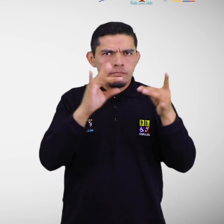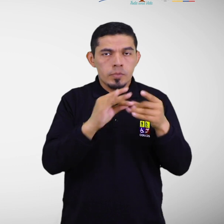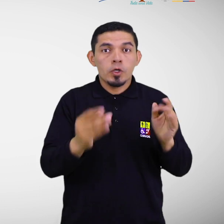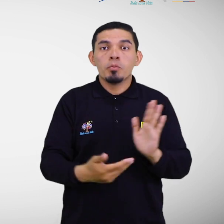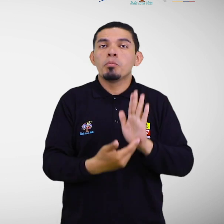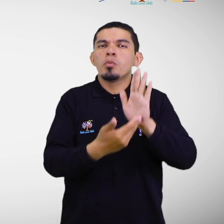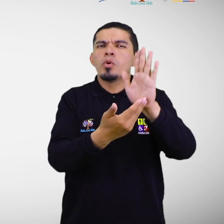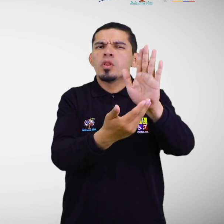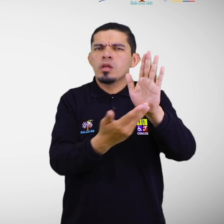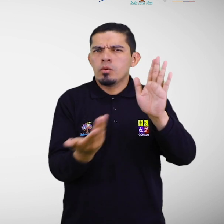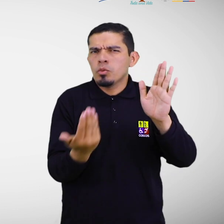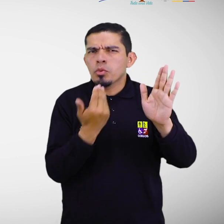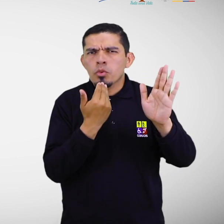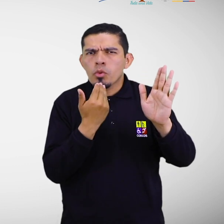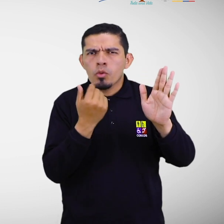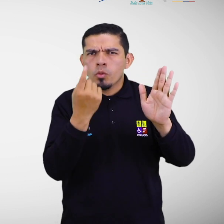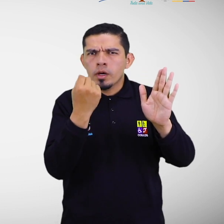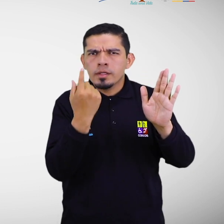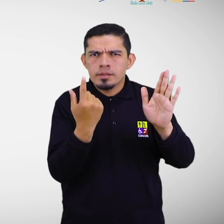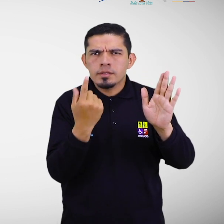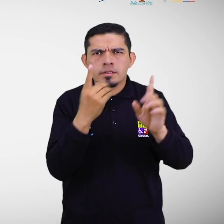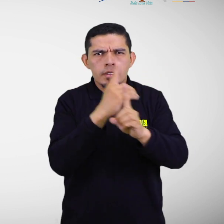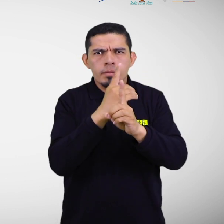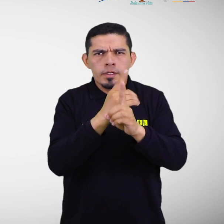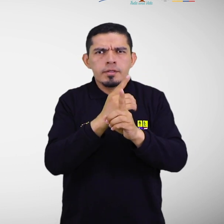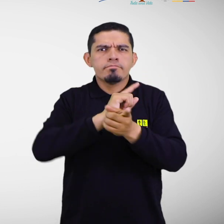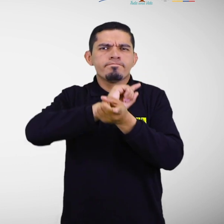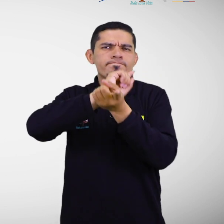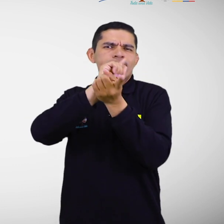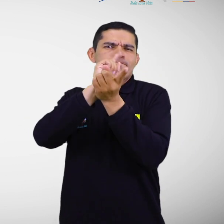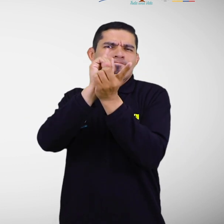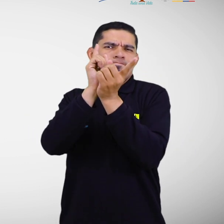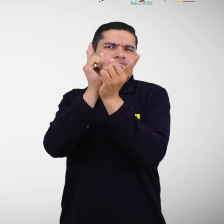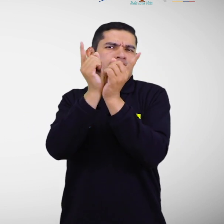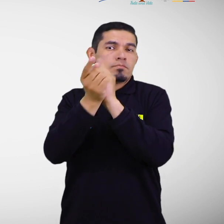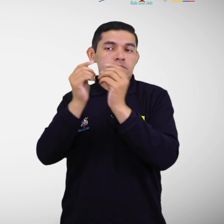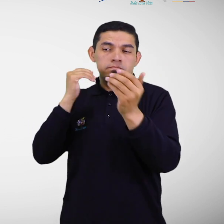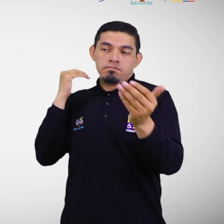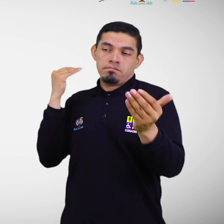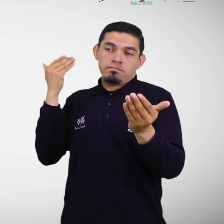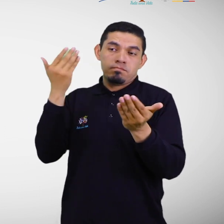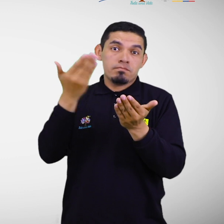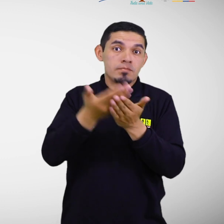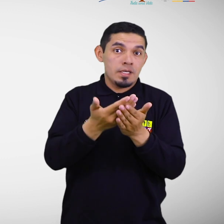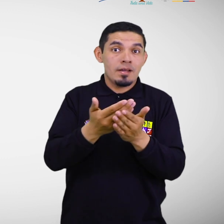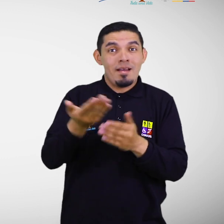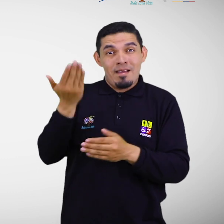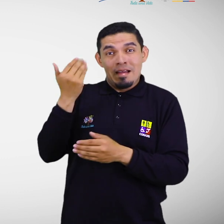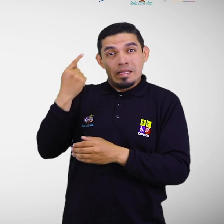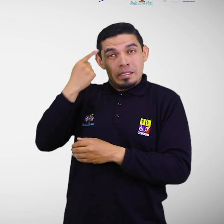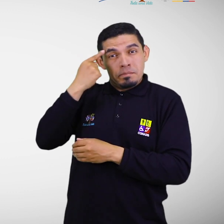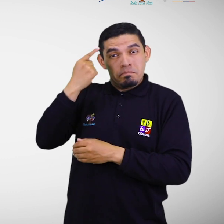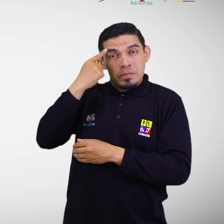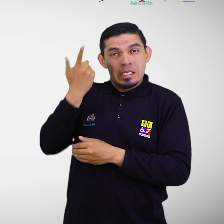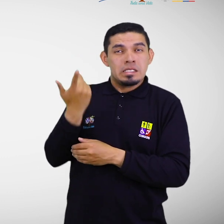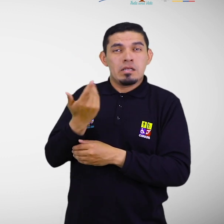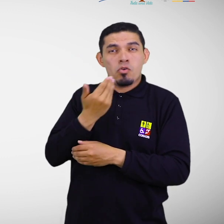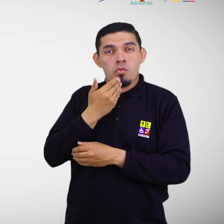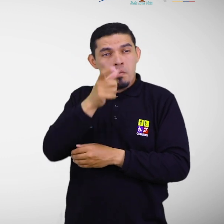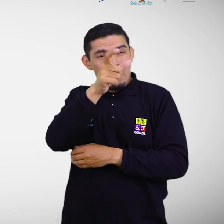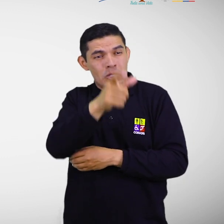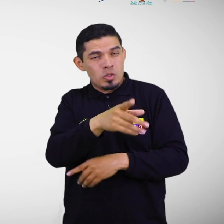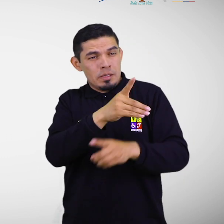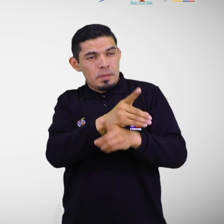formas de entender la discapacidad han ido evolucionando históricamente en el tiempo. Inicialmente se trató de un modelo